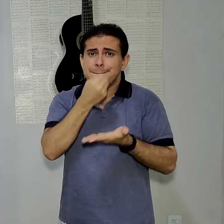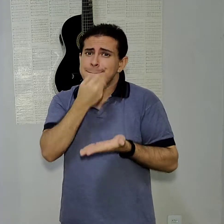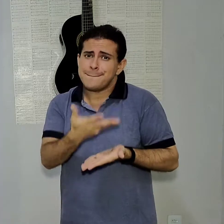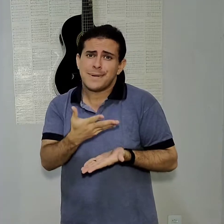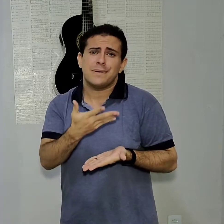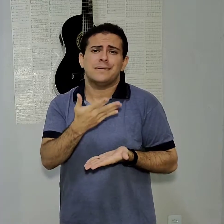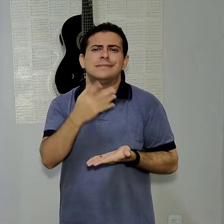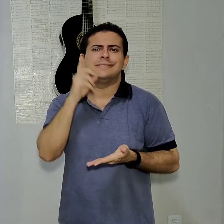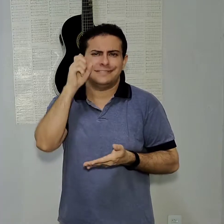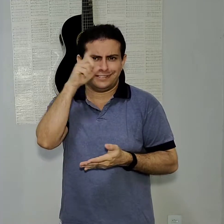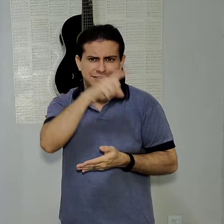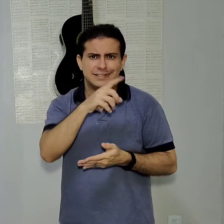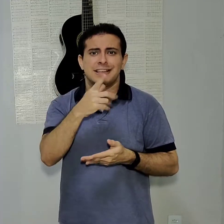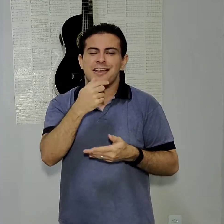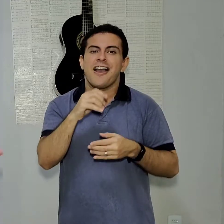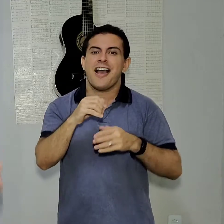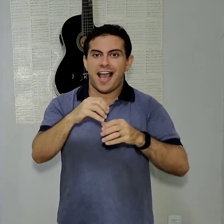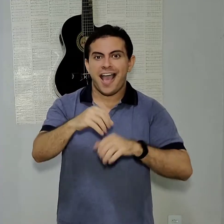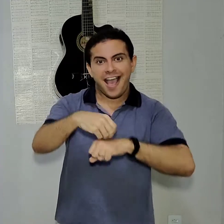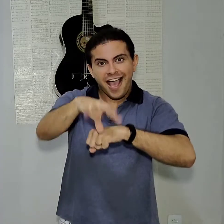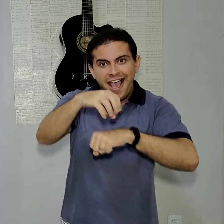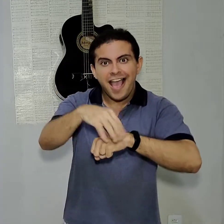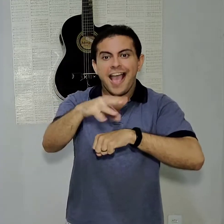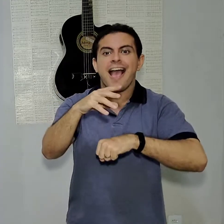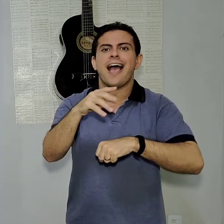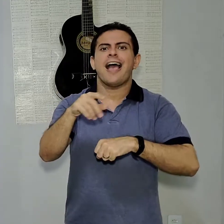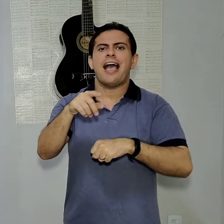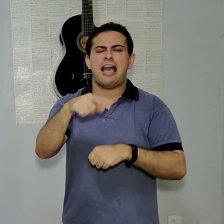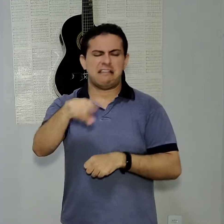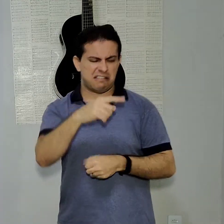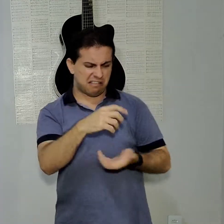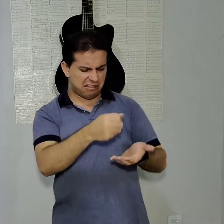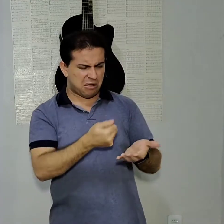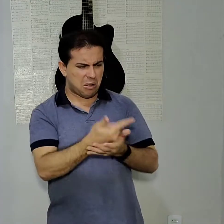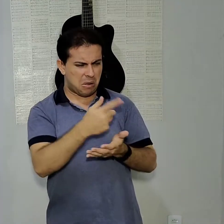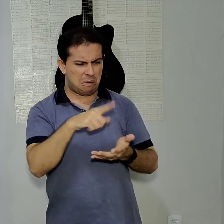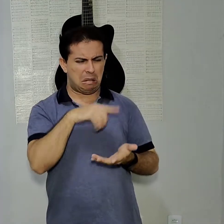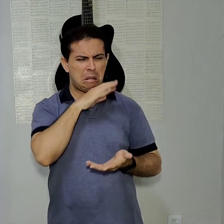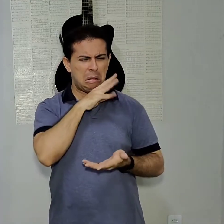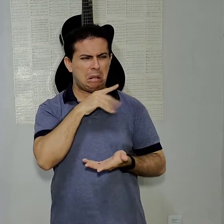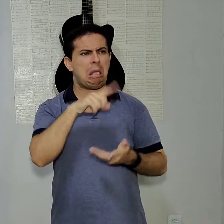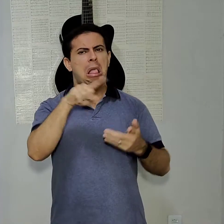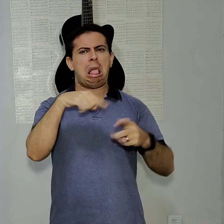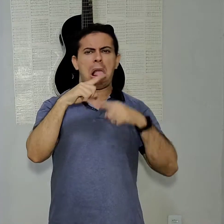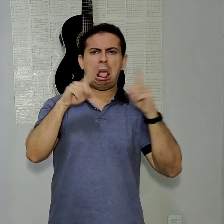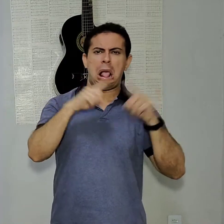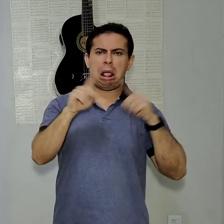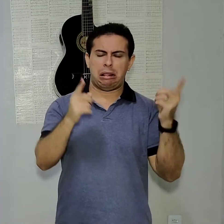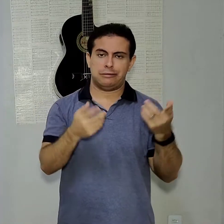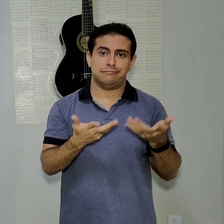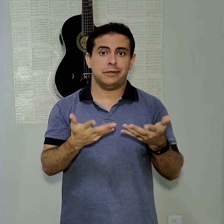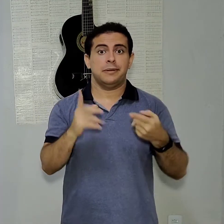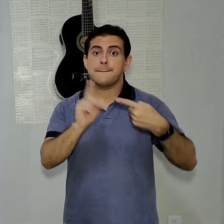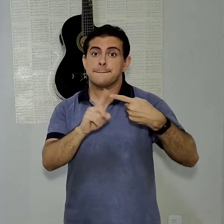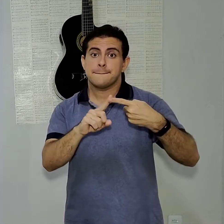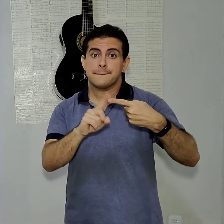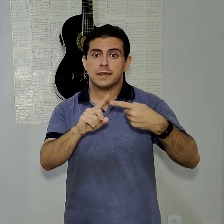recomendar um aparelho ruim, depois vocês vão estar reclamando. Então, nós temos aqui, primeiro, o Zenfone Max Shot.